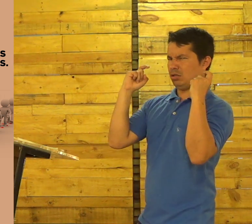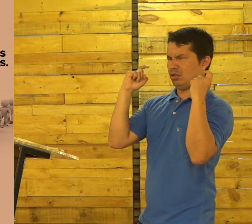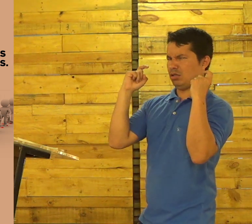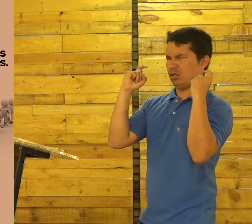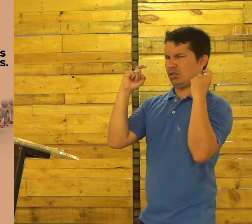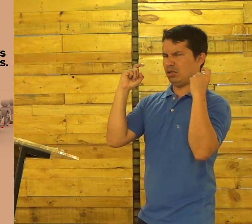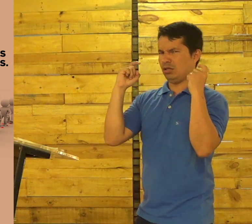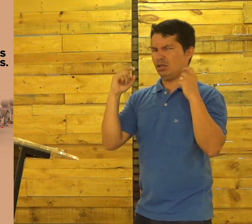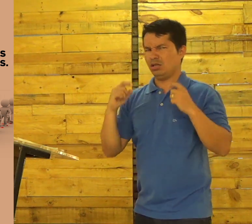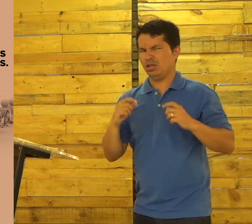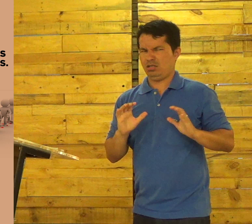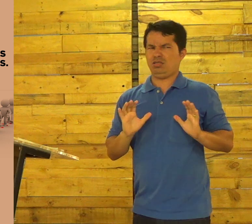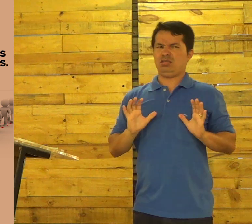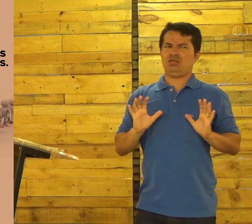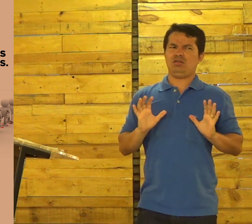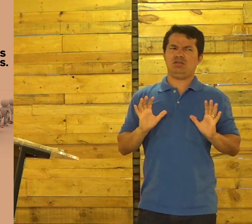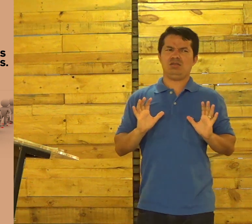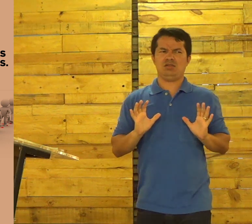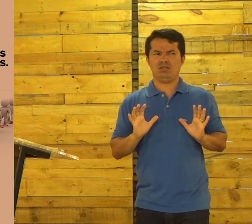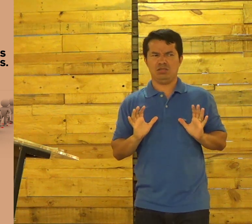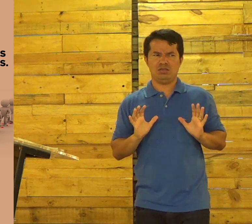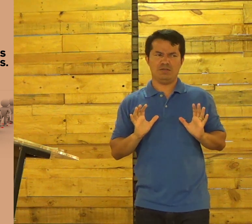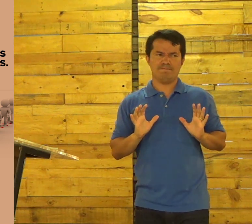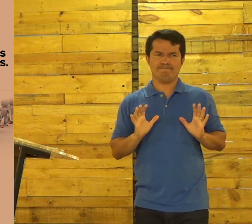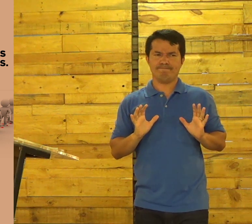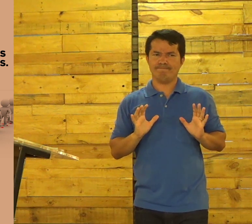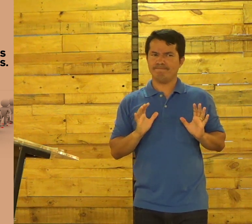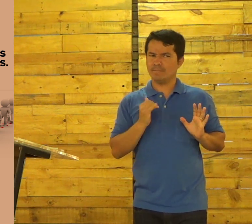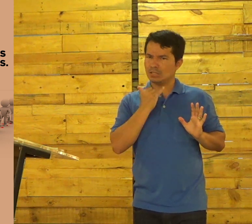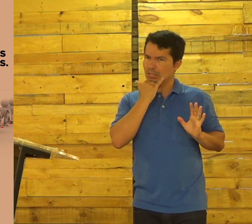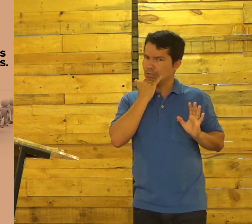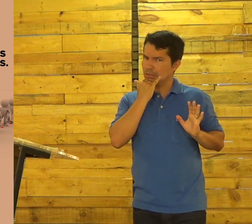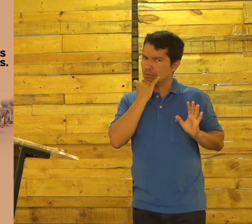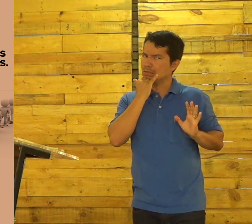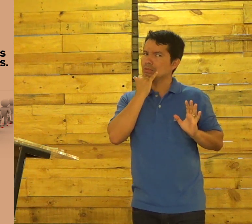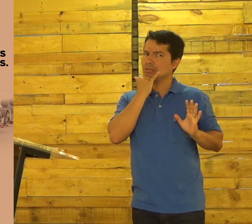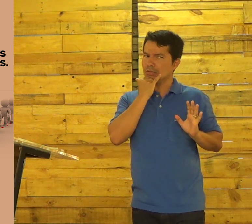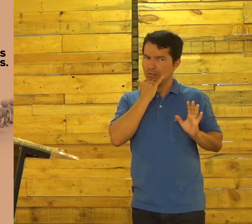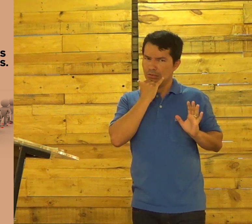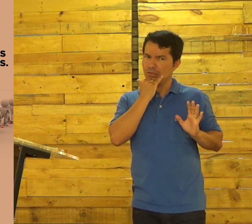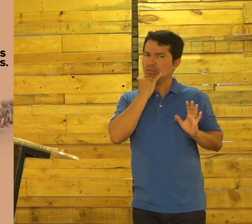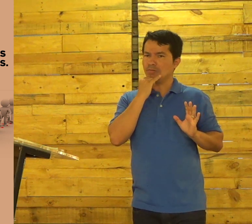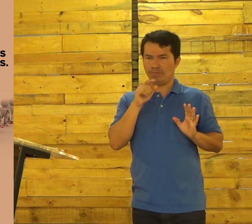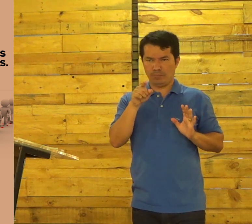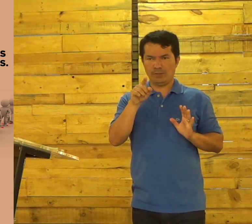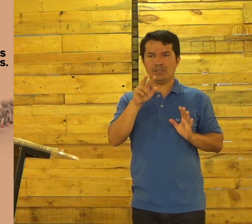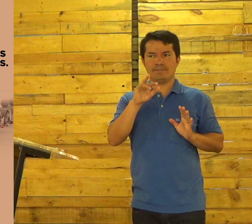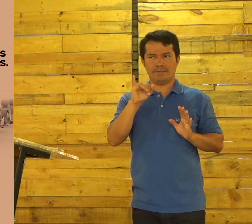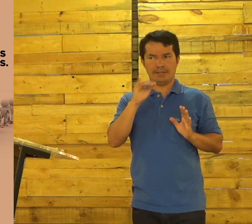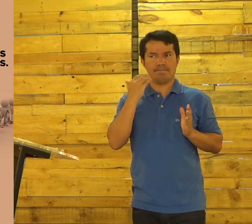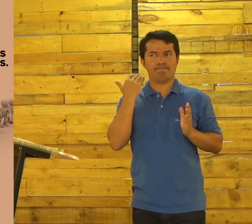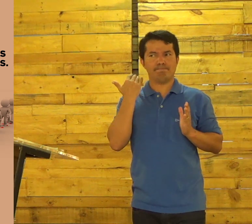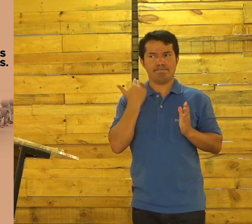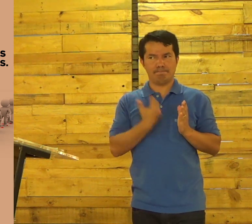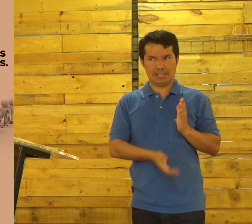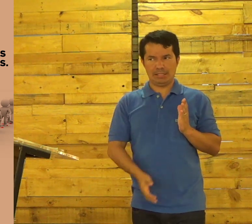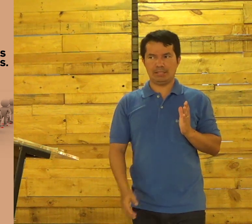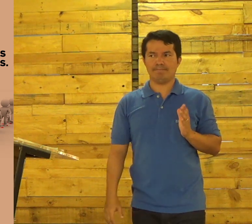preocupada Sinto Muito Me desculpa Você